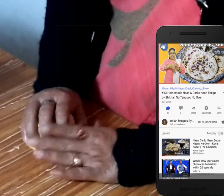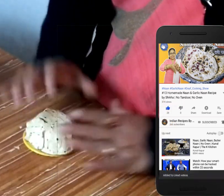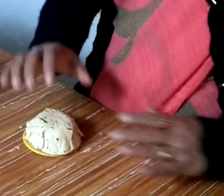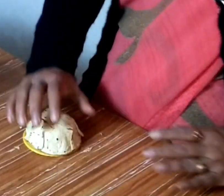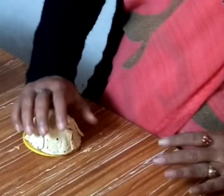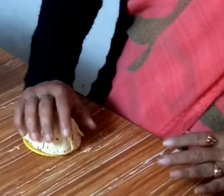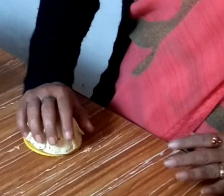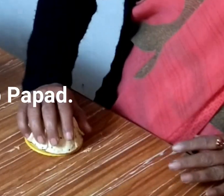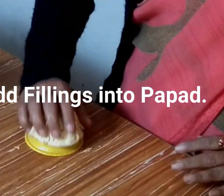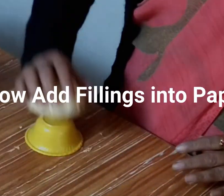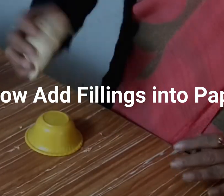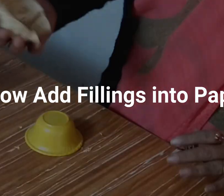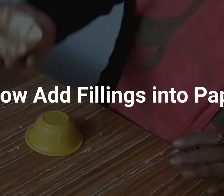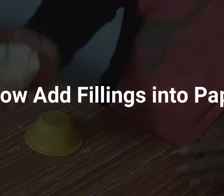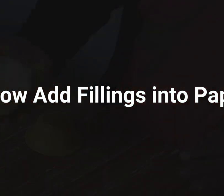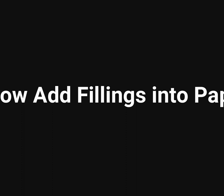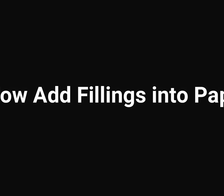अब हम फिलिंग को कटोरियों में डालेंगे